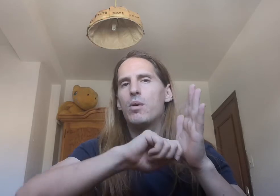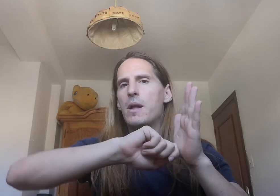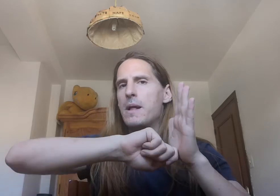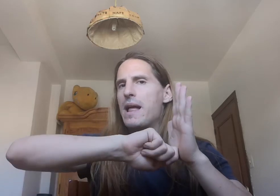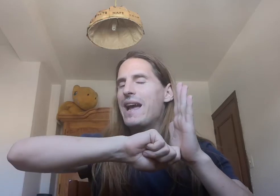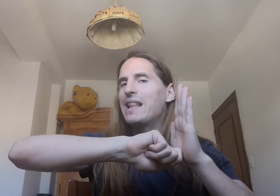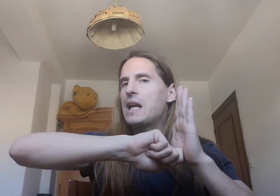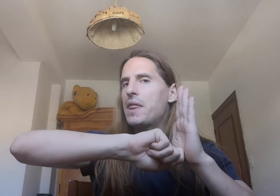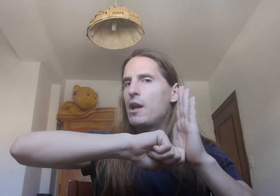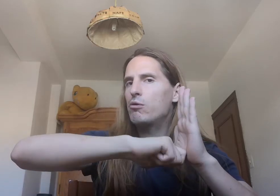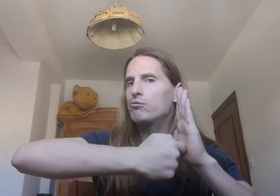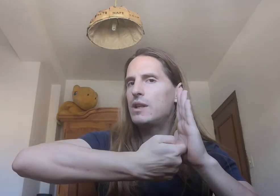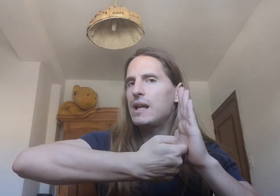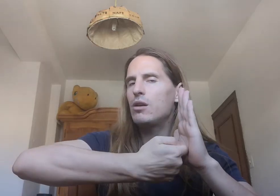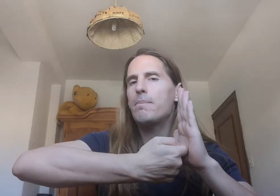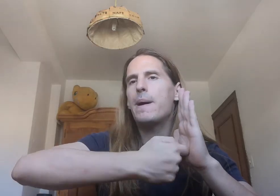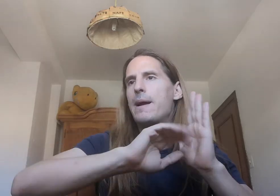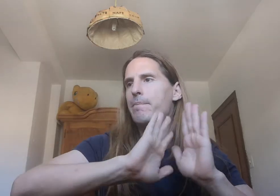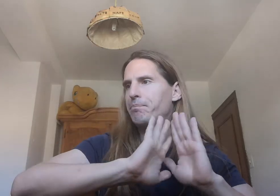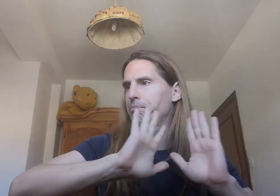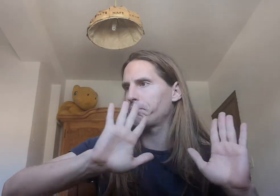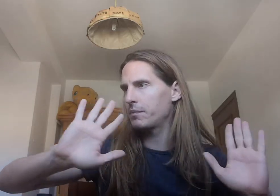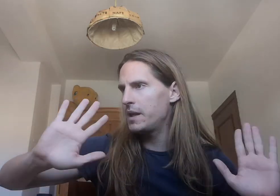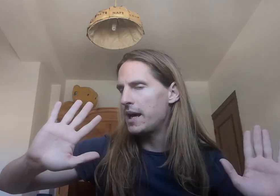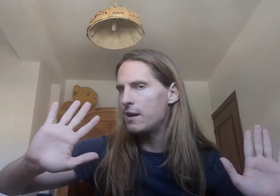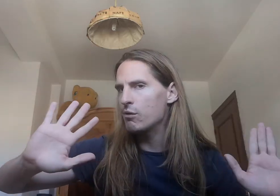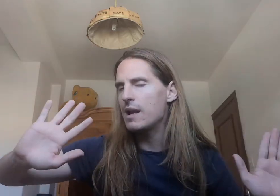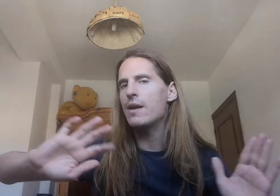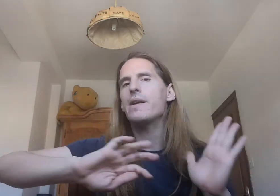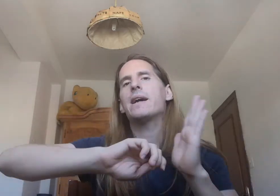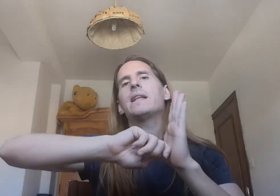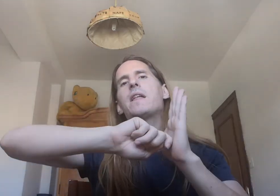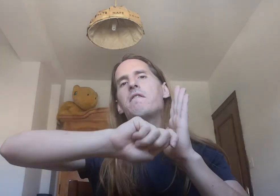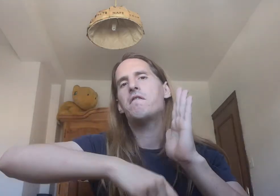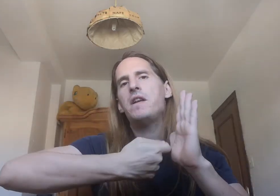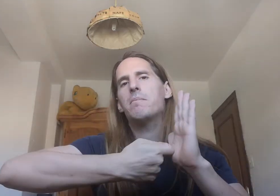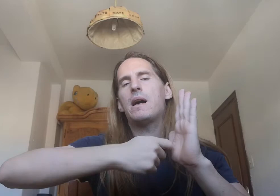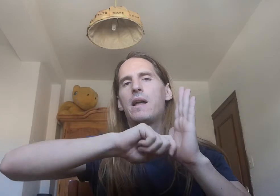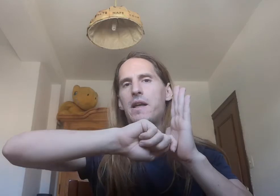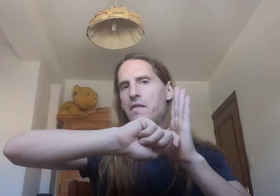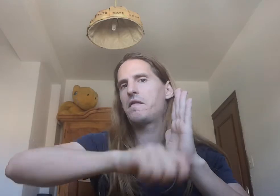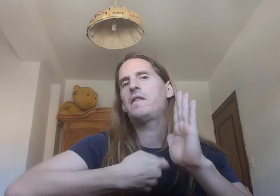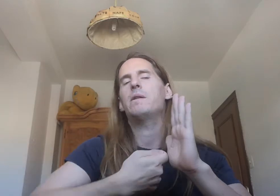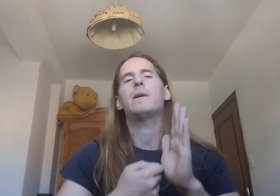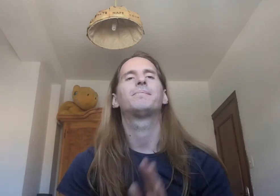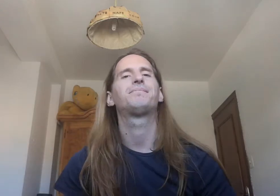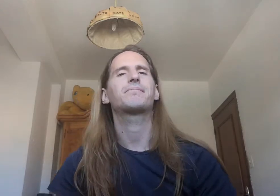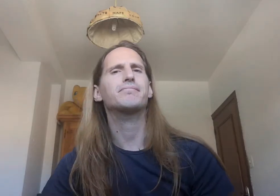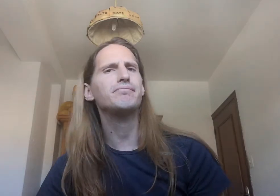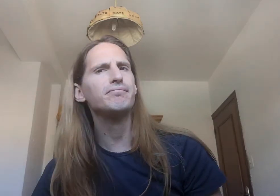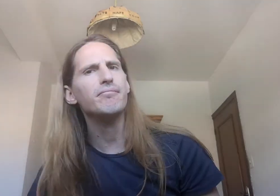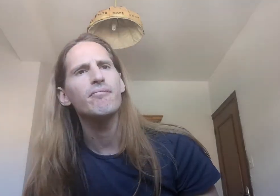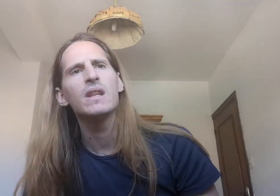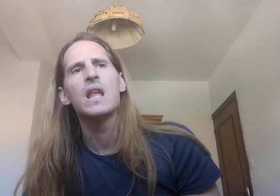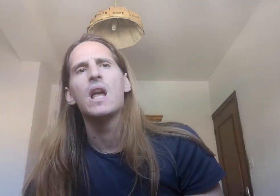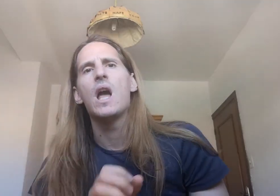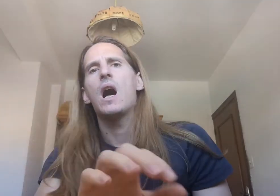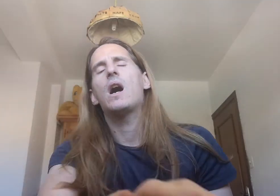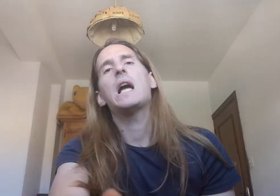Hay gente que hace Contrato Para dejarlo claro Y hay gente que hace firma Firma Ay,